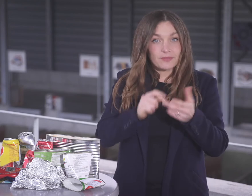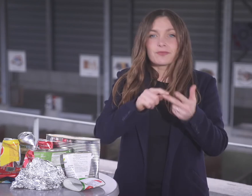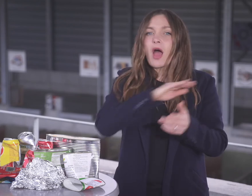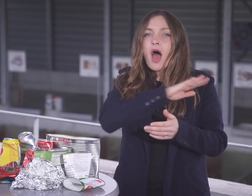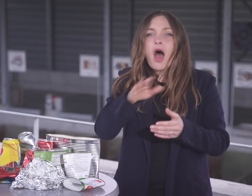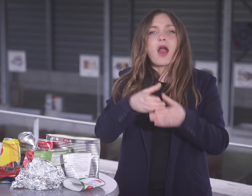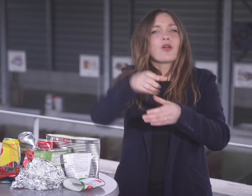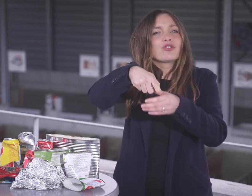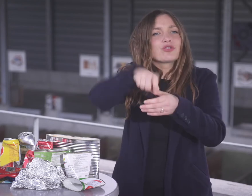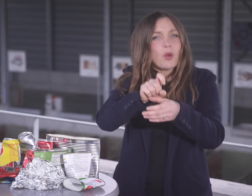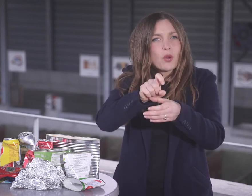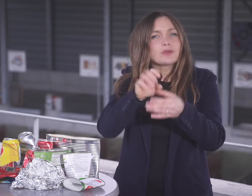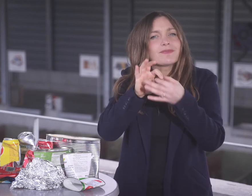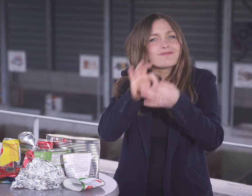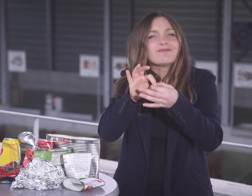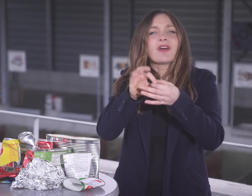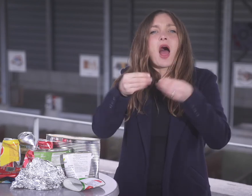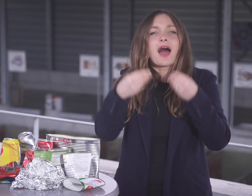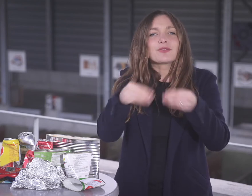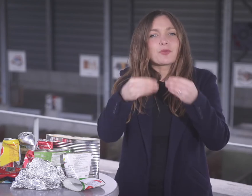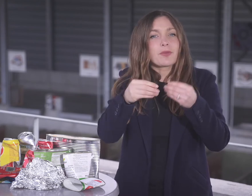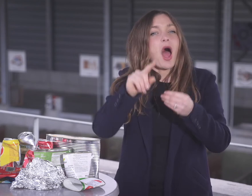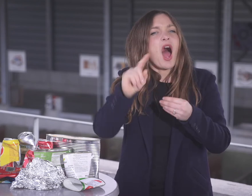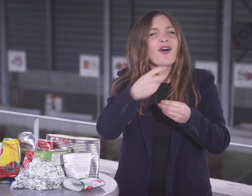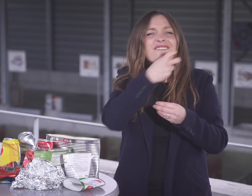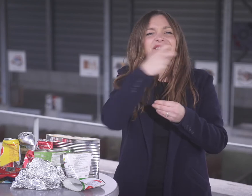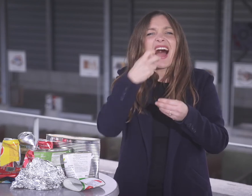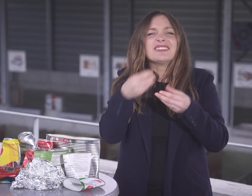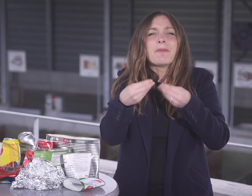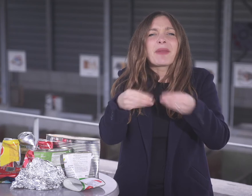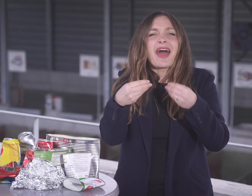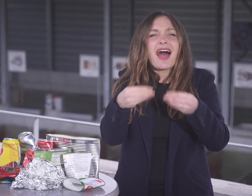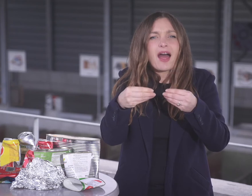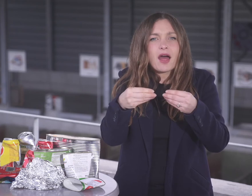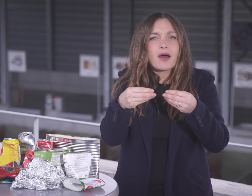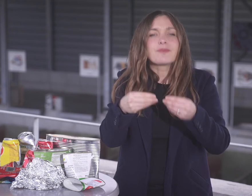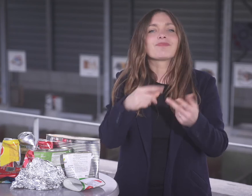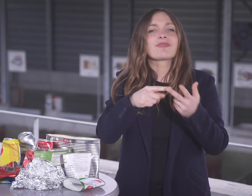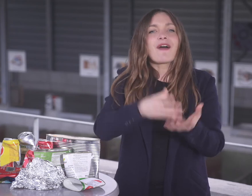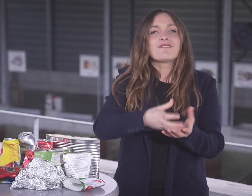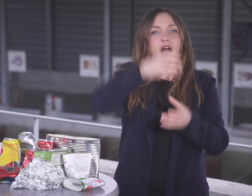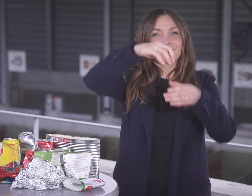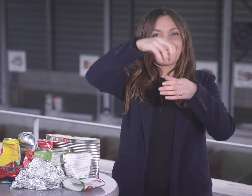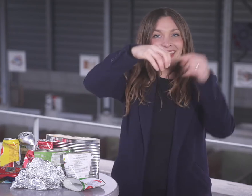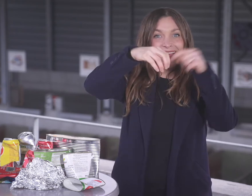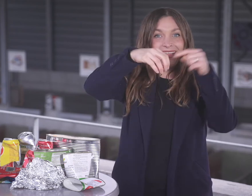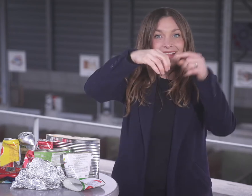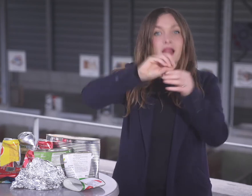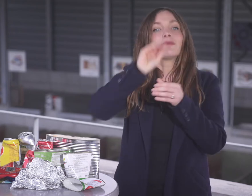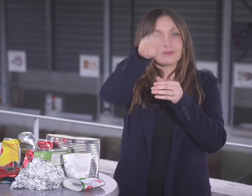Konservendosen, Getränkedosen, Weissblech und Aluminiumdosen, Blechdeckel von